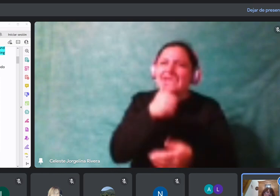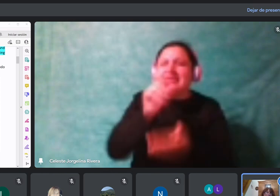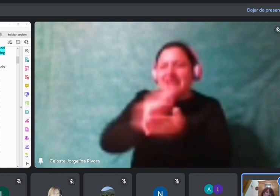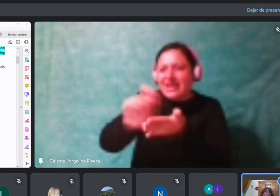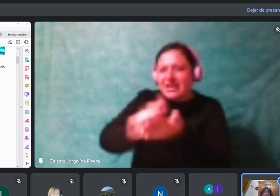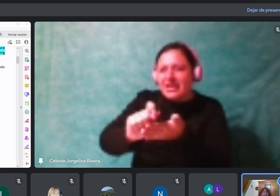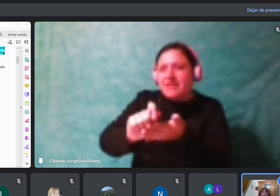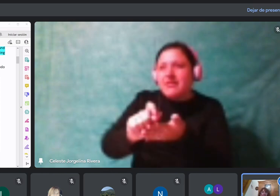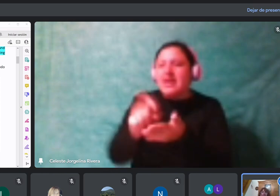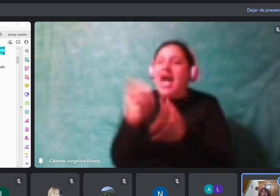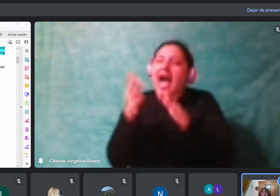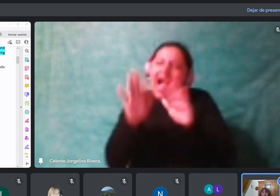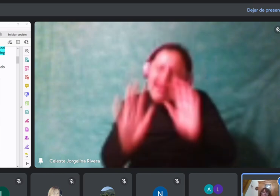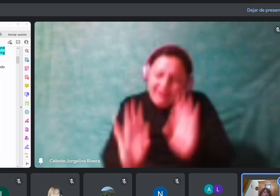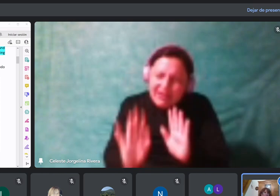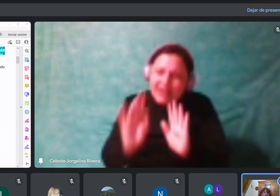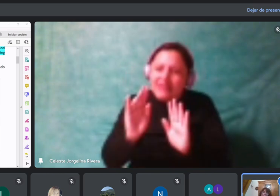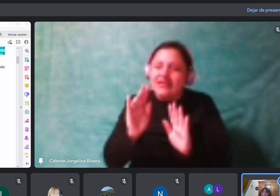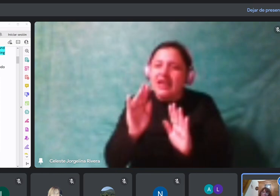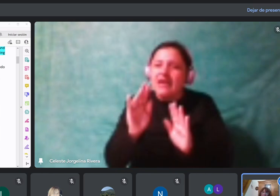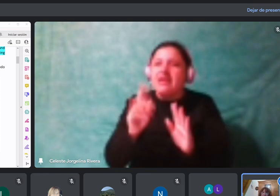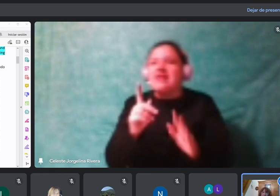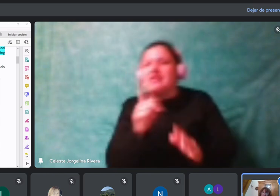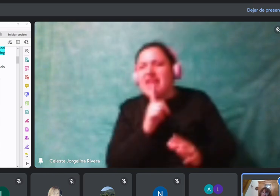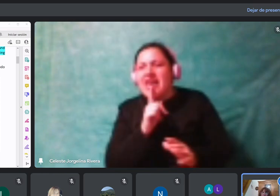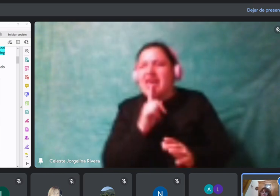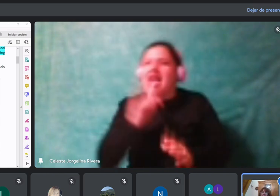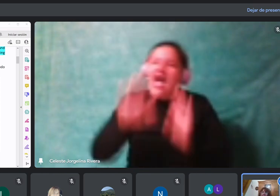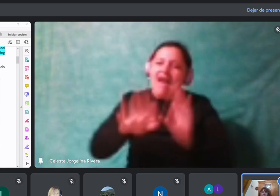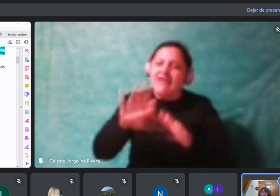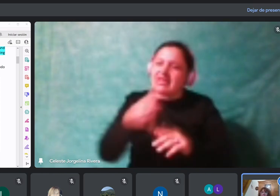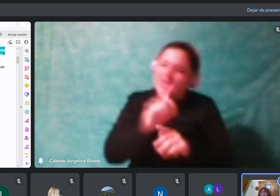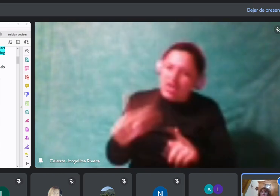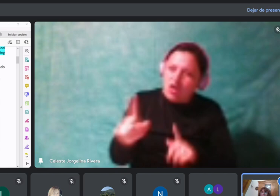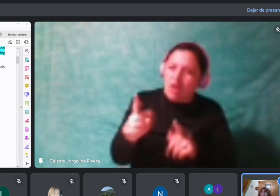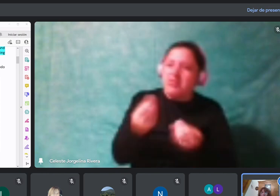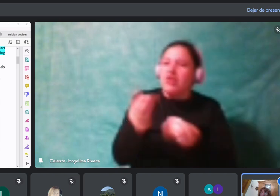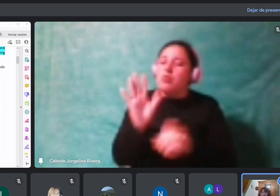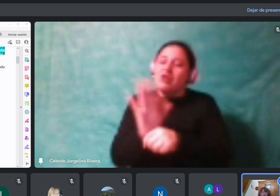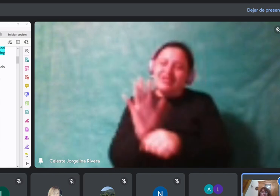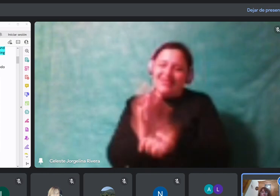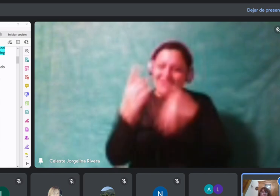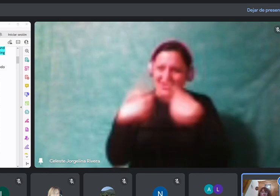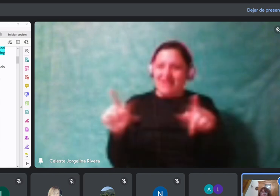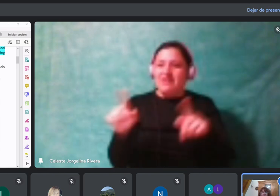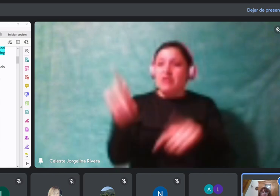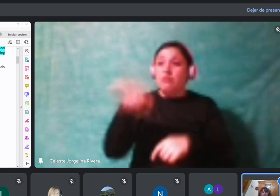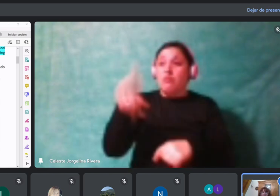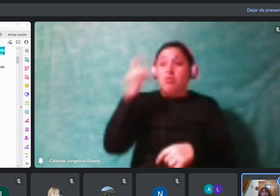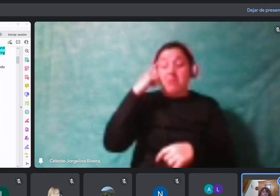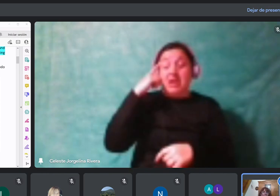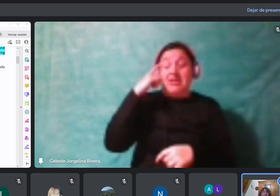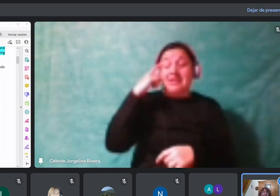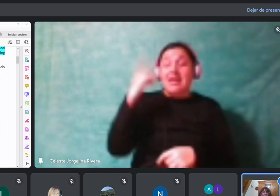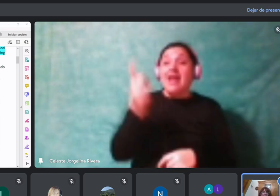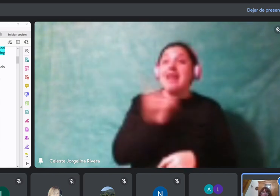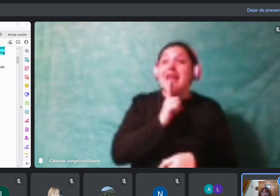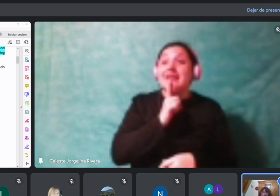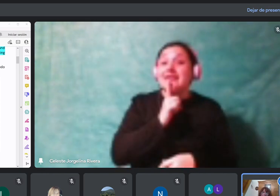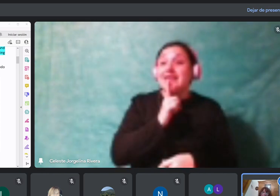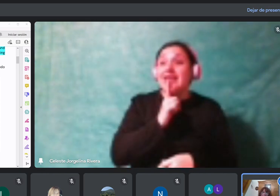menos, y tienen significados muy distintos. La que termina con T no tiene R y es pensamiento.